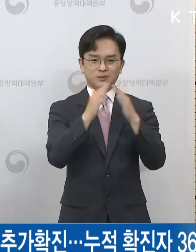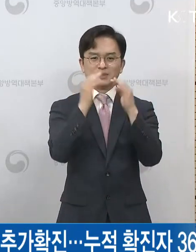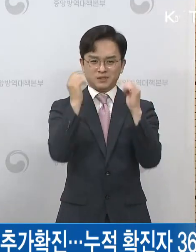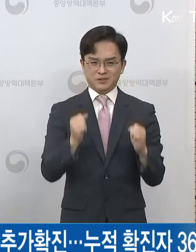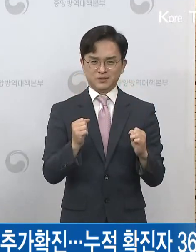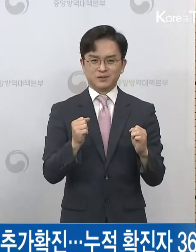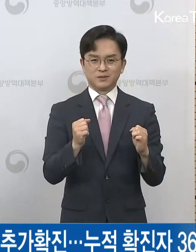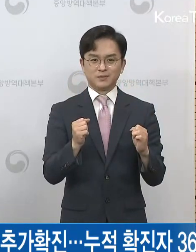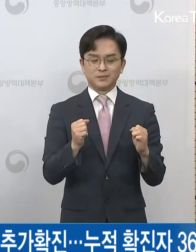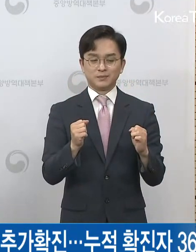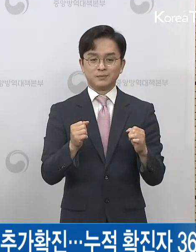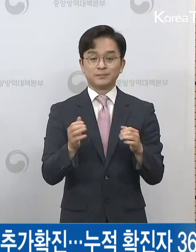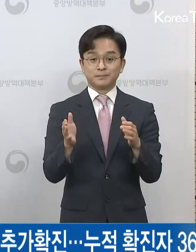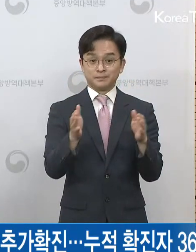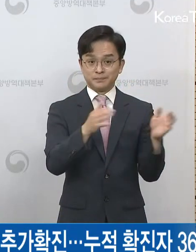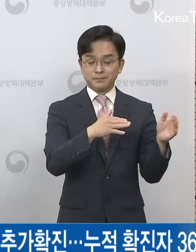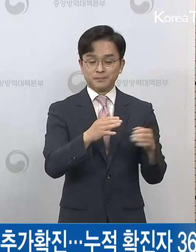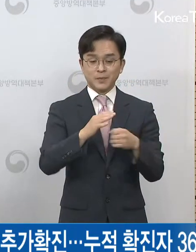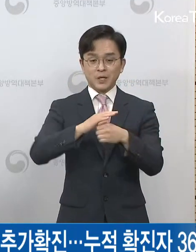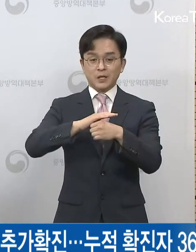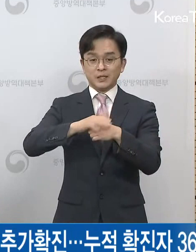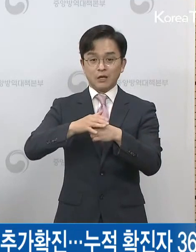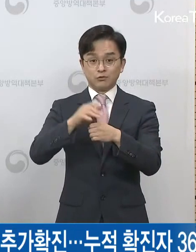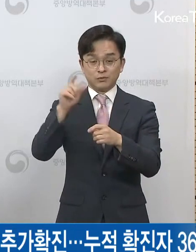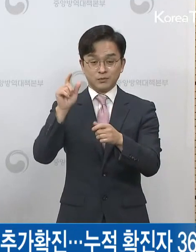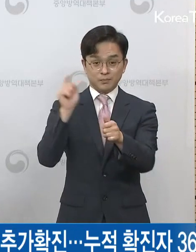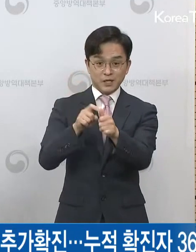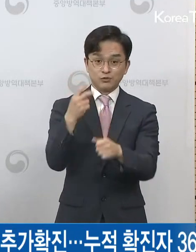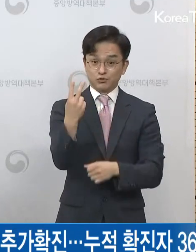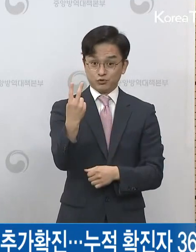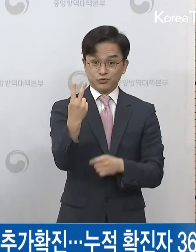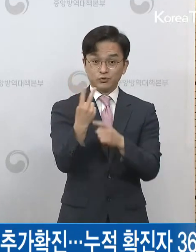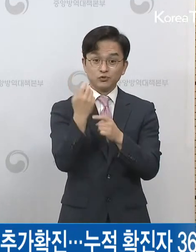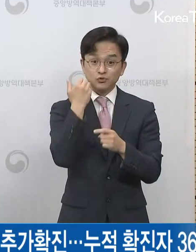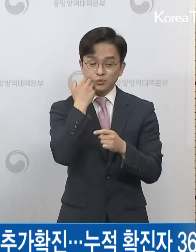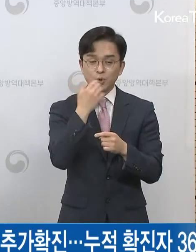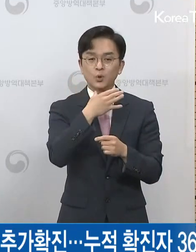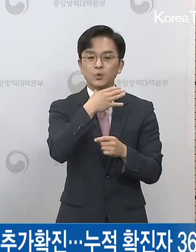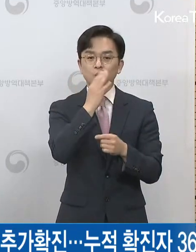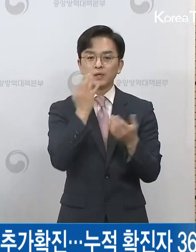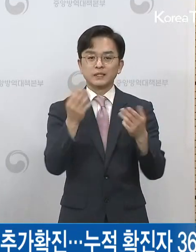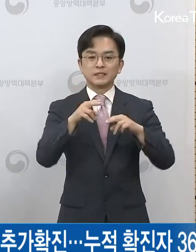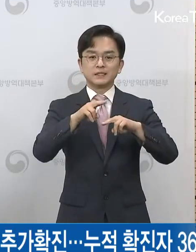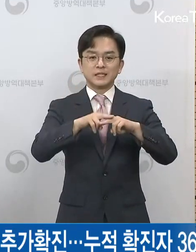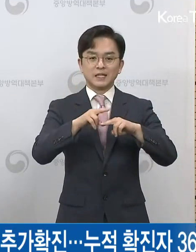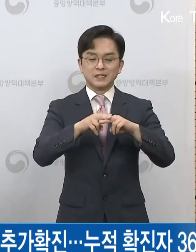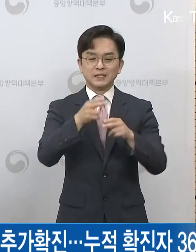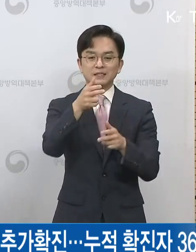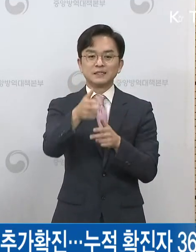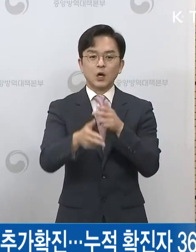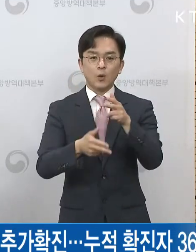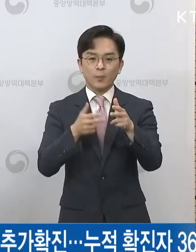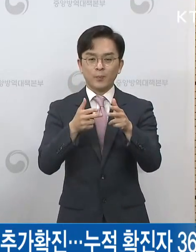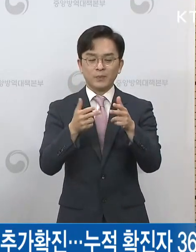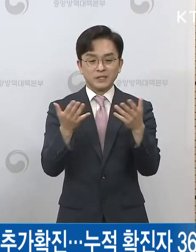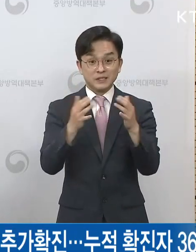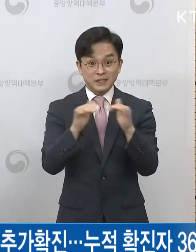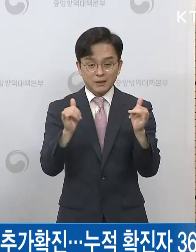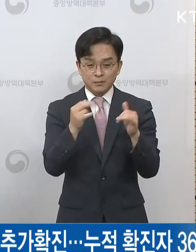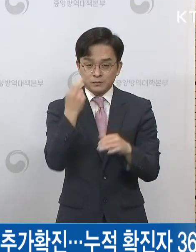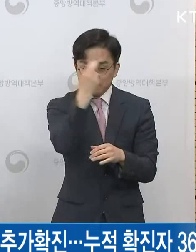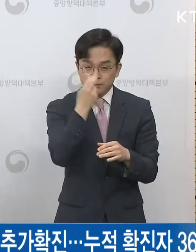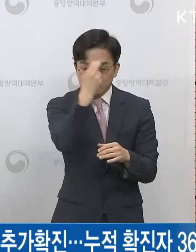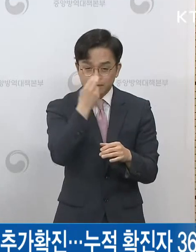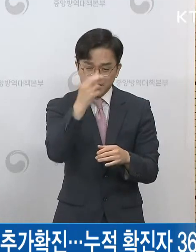대구 지역 사례 2명은 노인 일자리 사업에 참여한 참여자 대상 전수조사에서 양성 판정을 받은